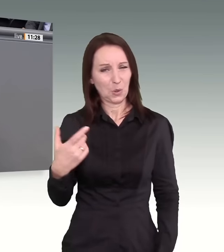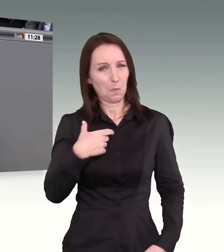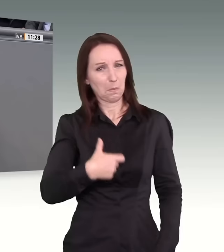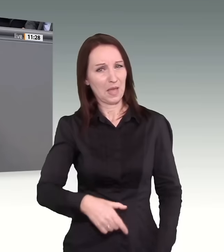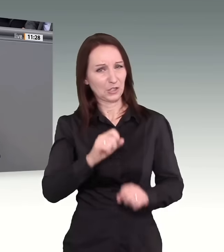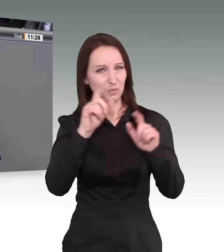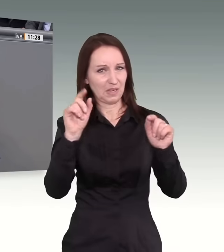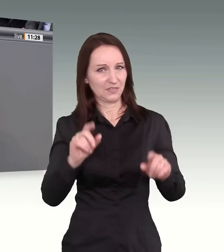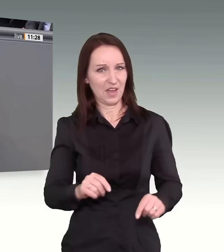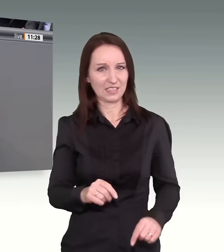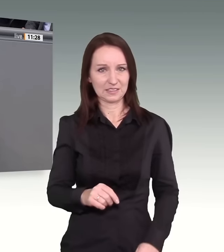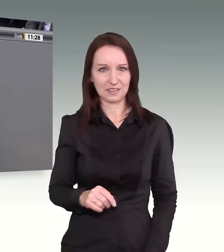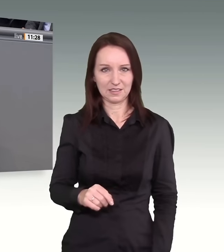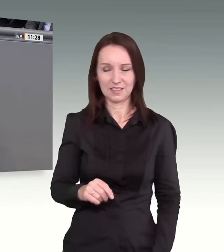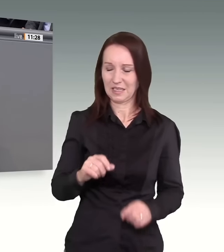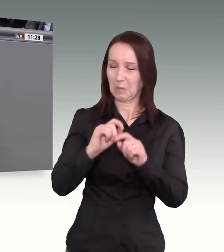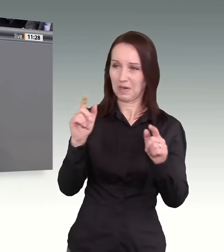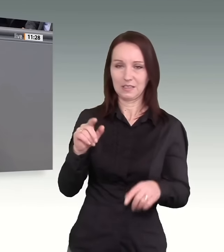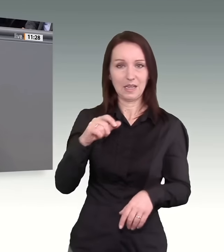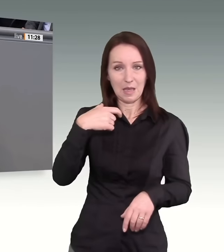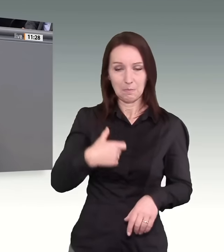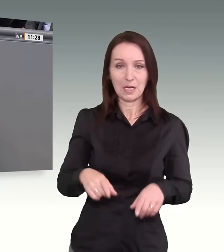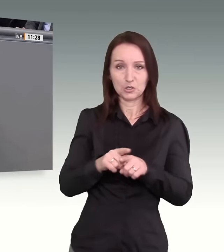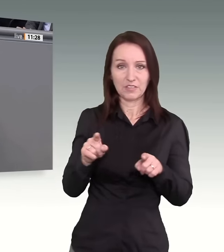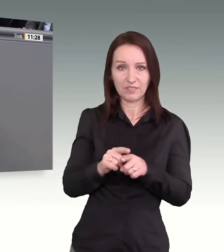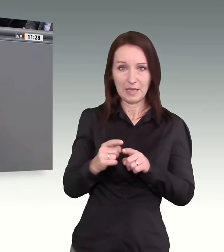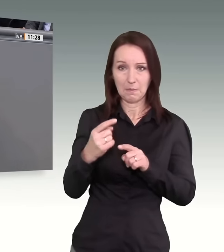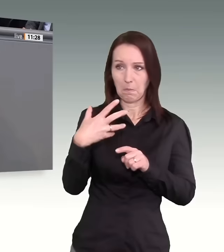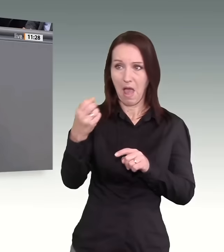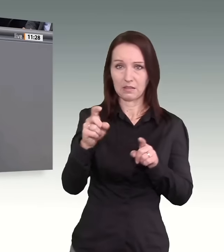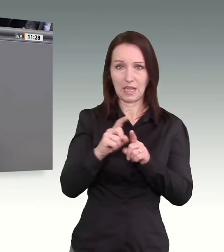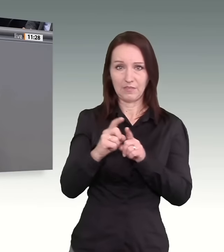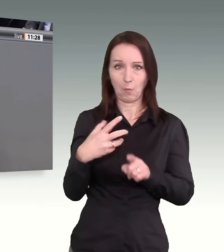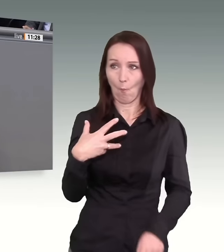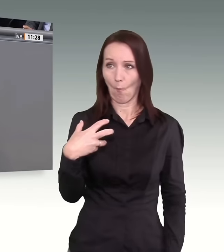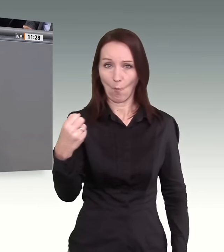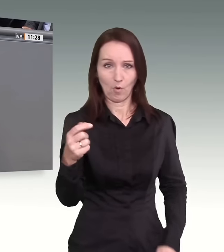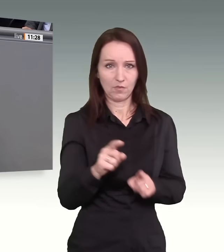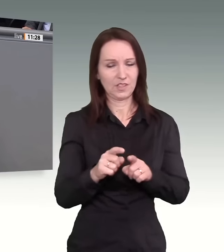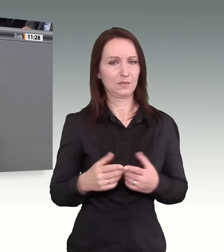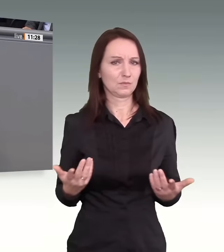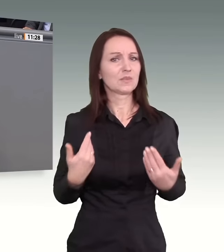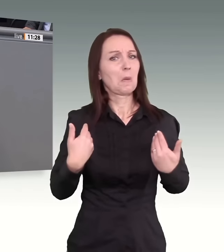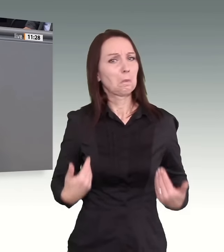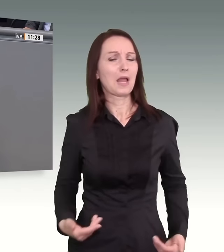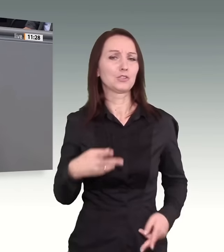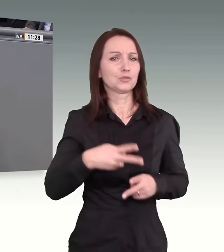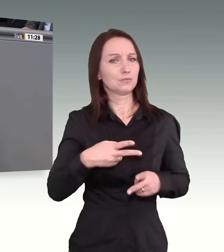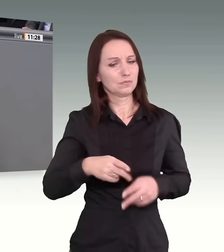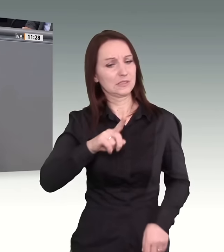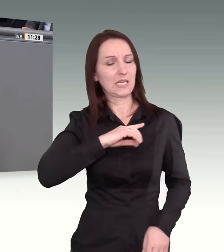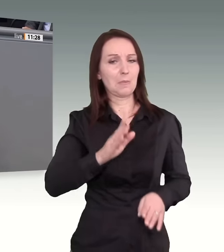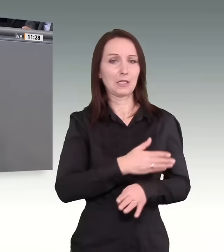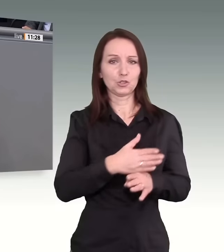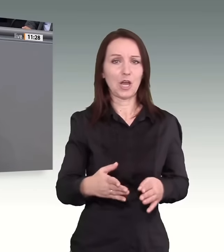als ob Menschen wie ein Magnet gezogen wurden. Menschen sind immer noch selbstentscheidende Subjekte und es entlarvt am Ende der